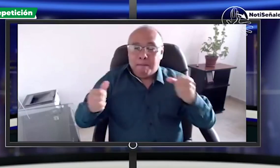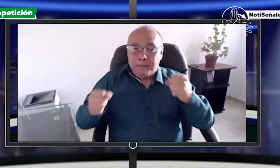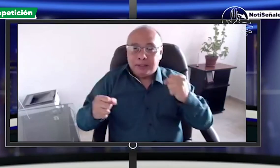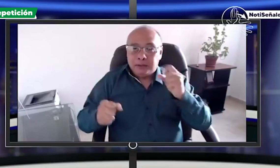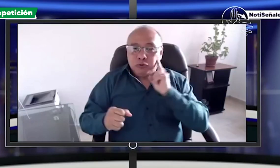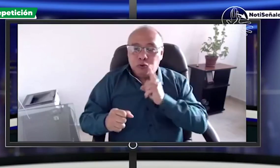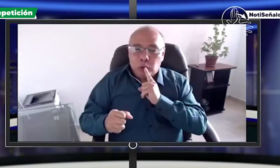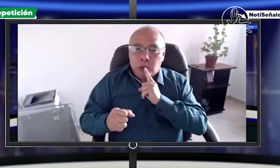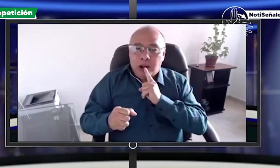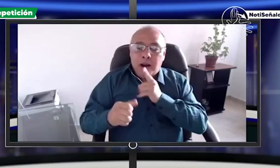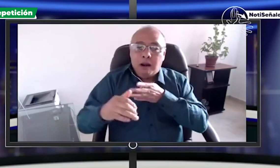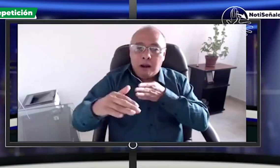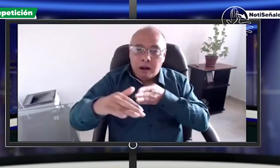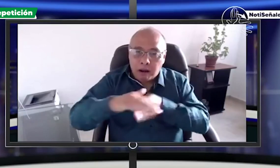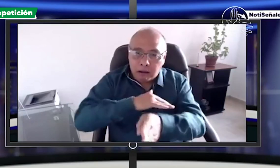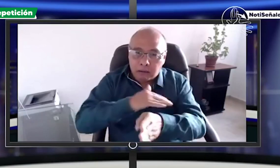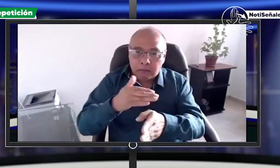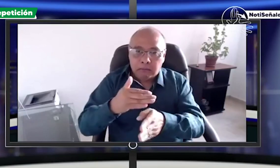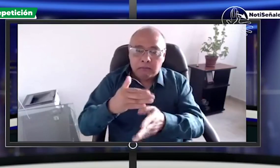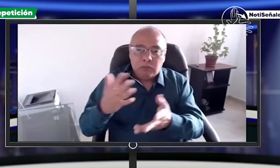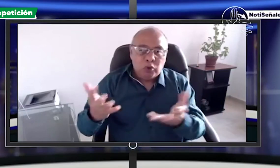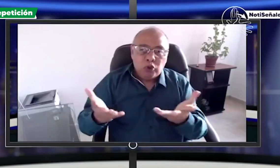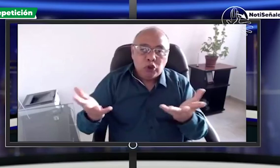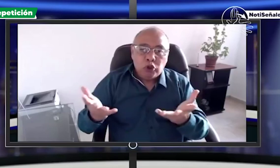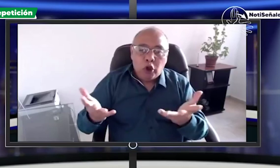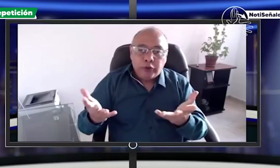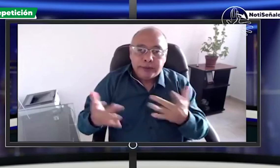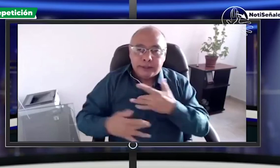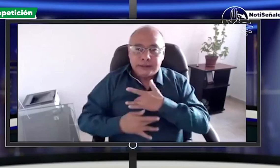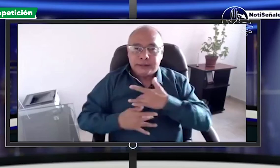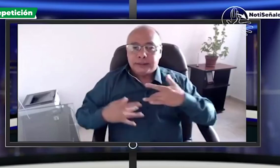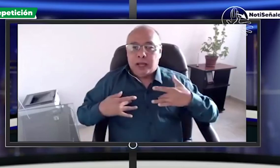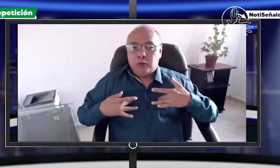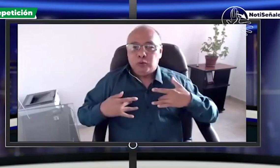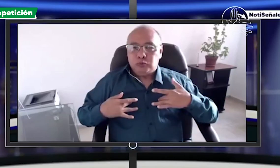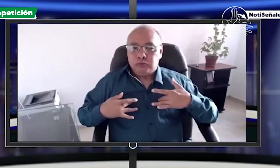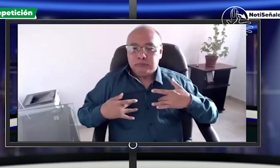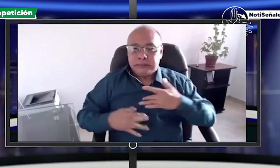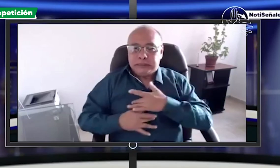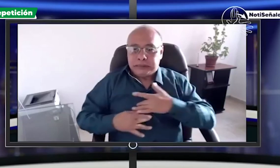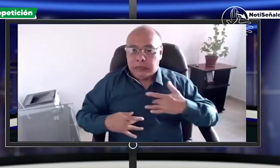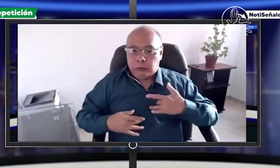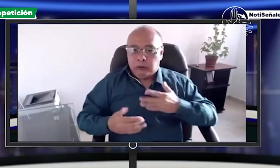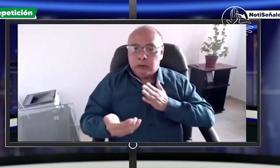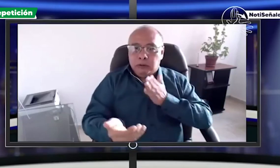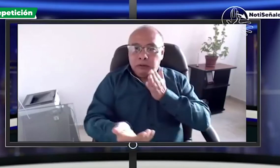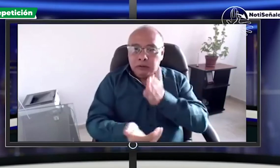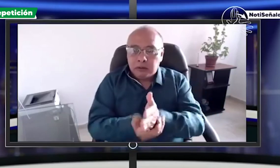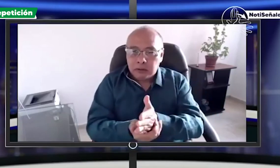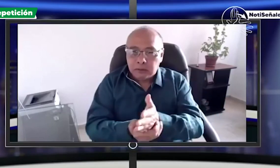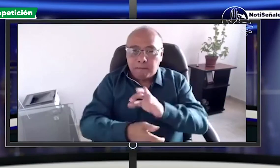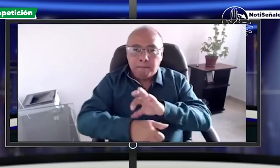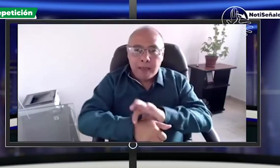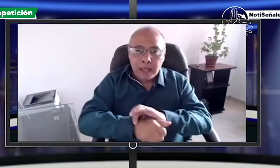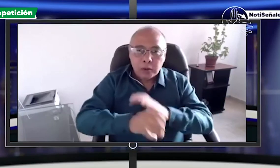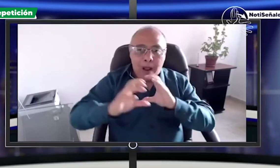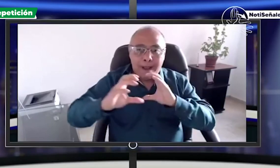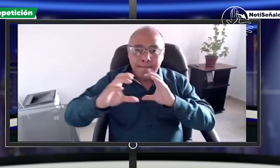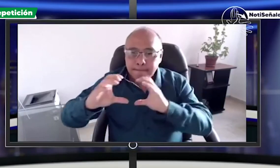el gran problema que como personas sordas encontramos son barreras en el acceso a los servicios o a la